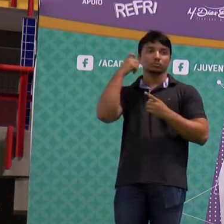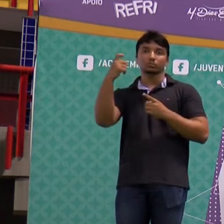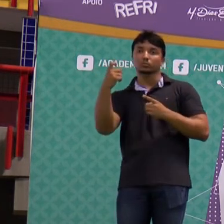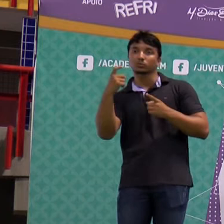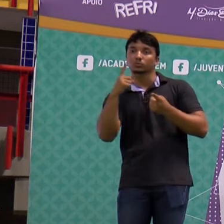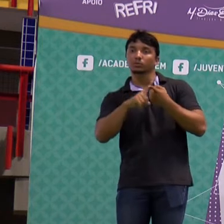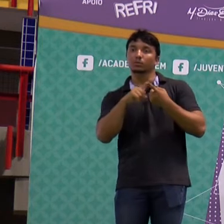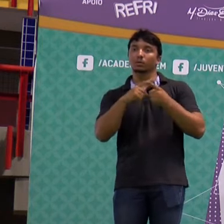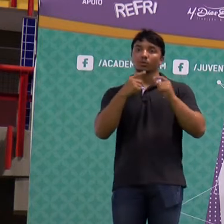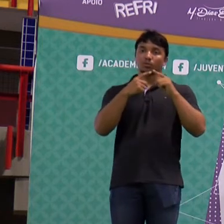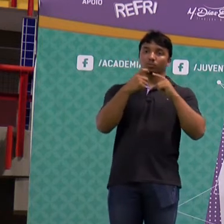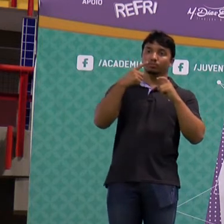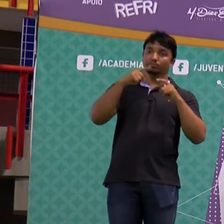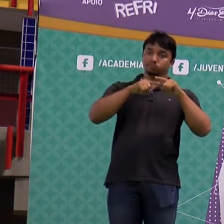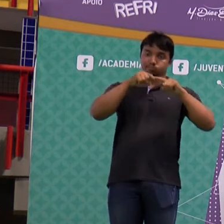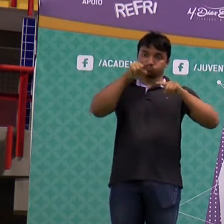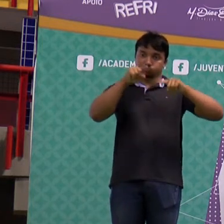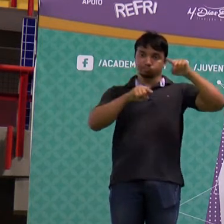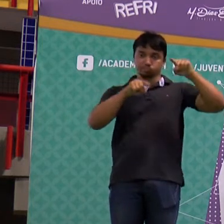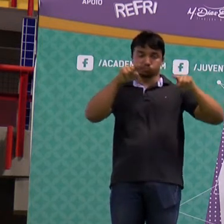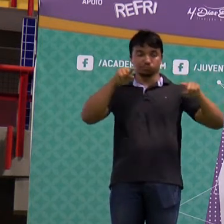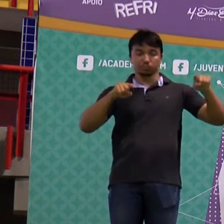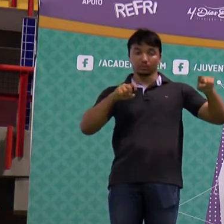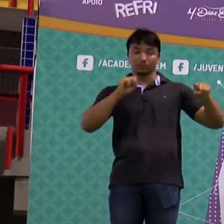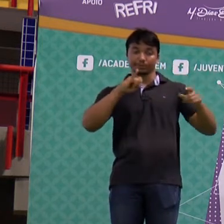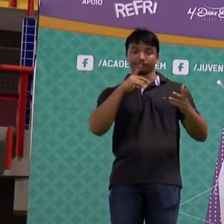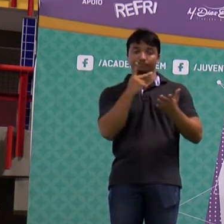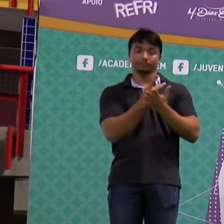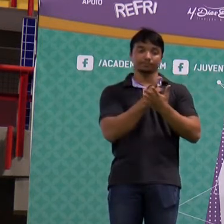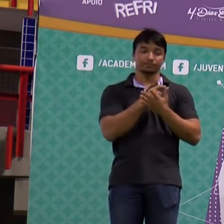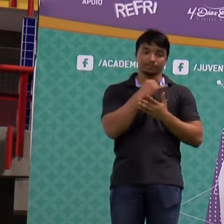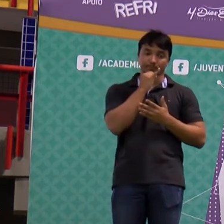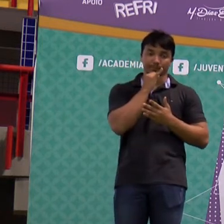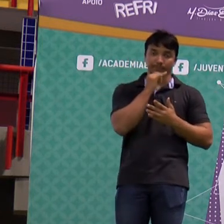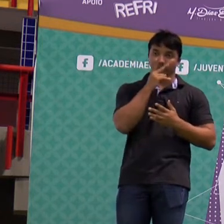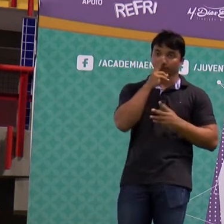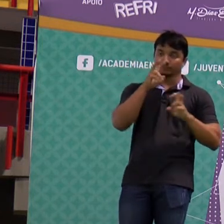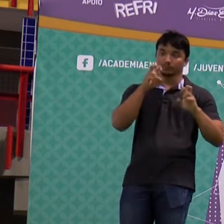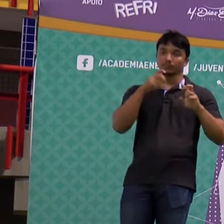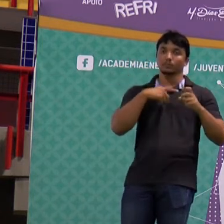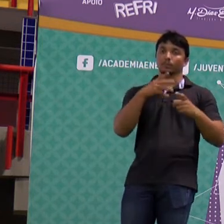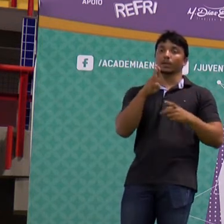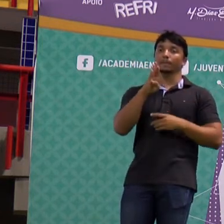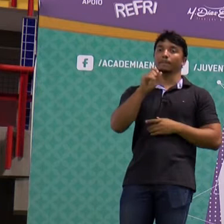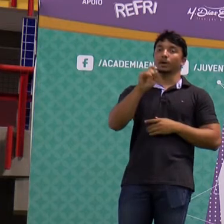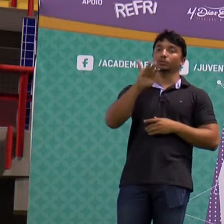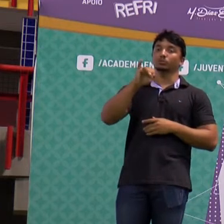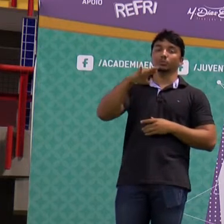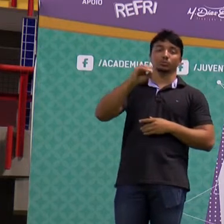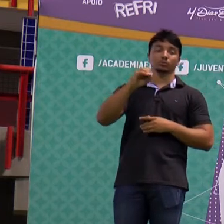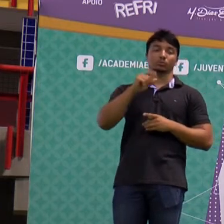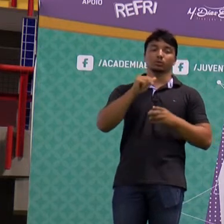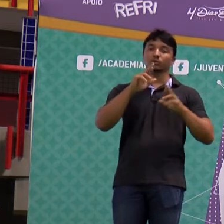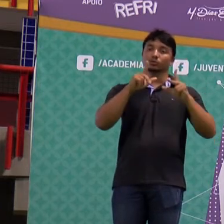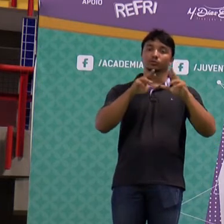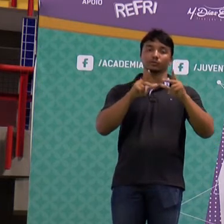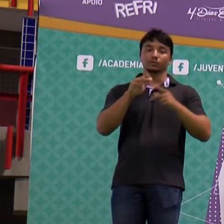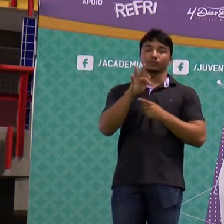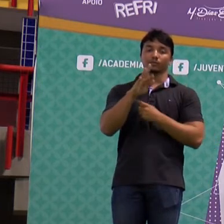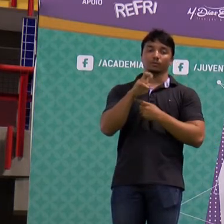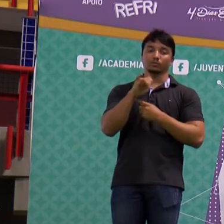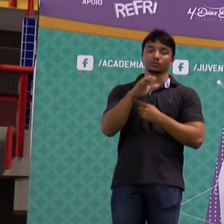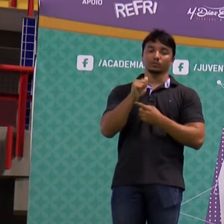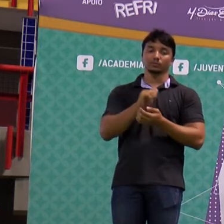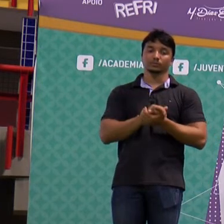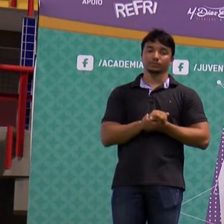a diminuição do som útil. Quando a questão de falar de batimento, pessoal, é só fazer a diferença de frequência.